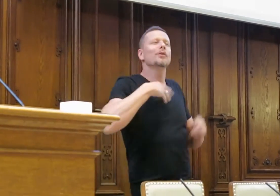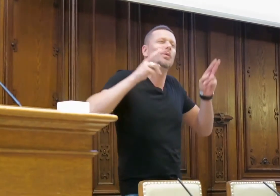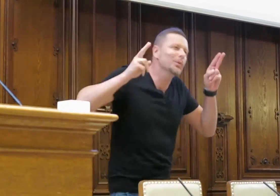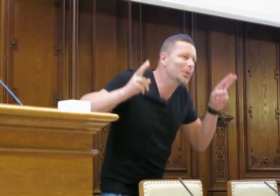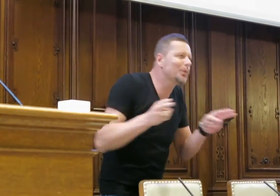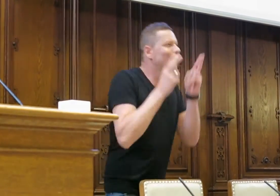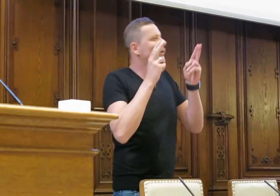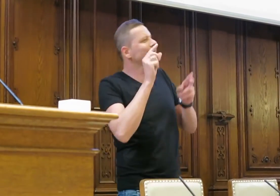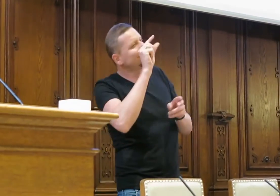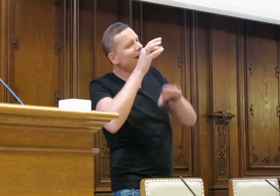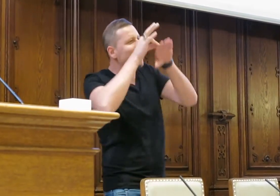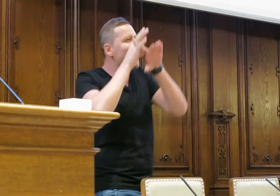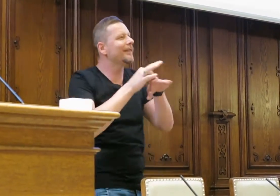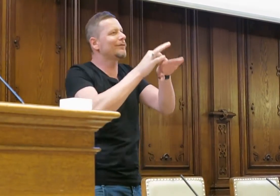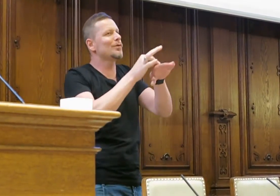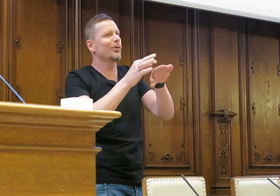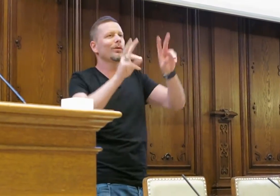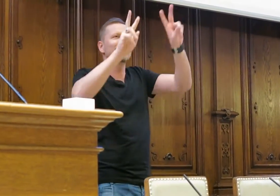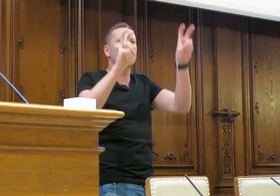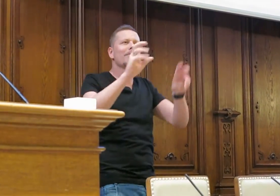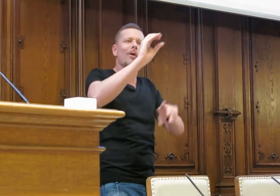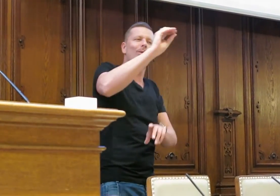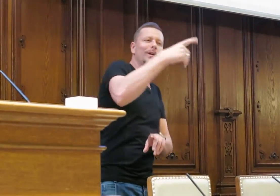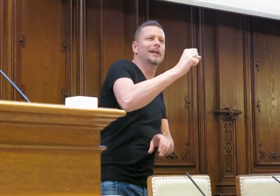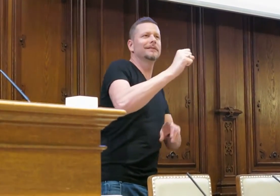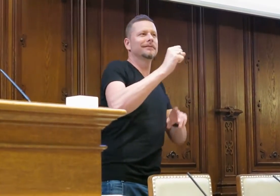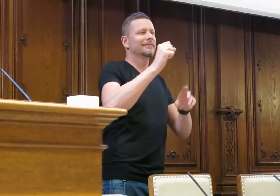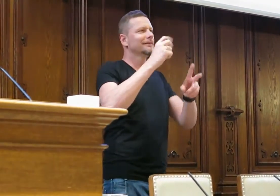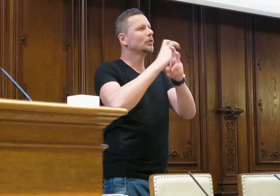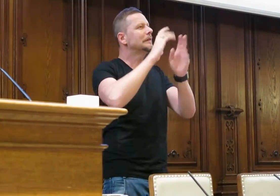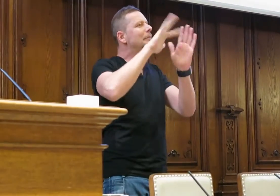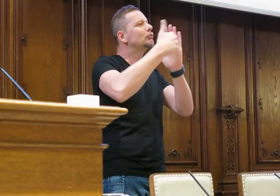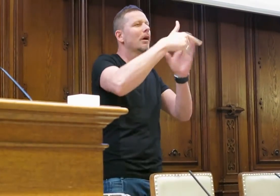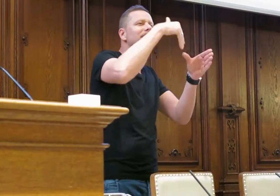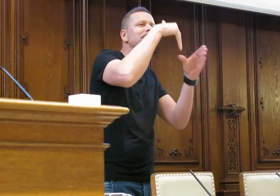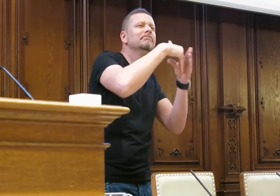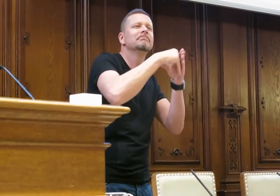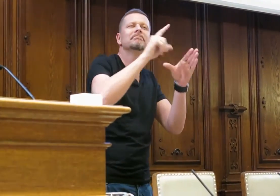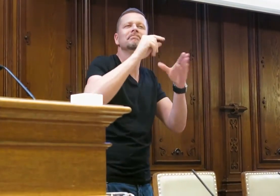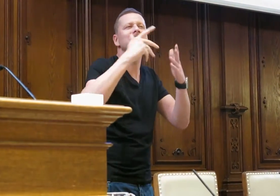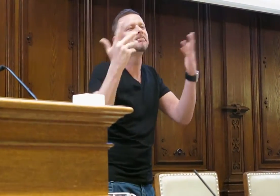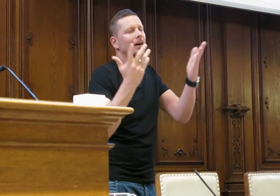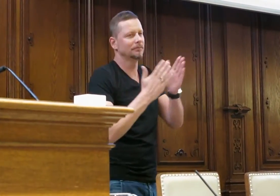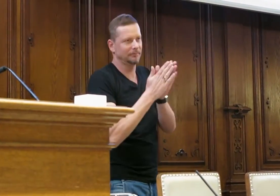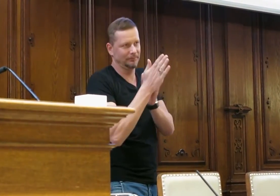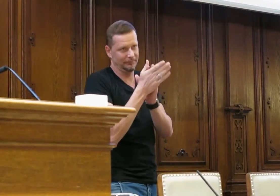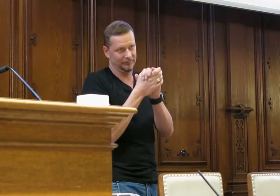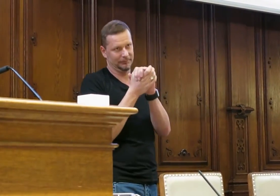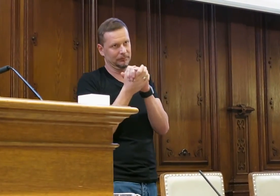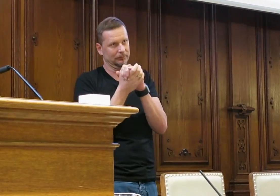Zuerst vielleicht ganz kurz eine ganz kurze Einführung, was ist überhaupt österreichische Gebärdensprache, was bedeutet denn das,